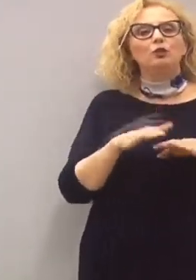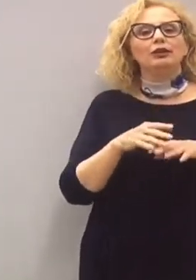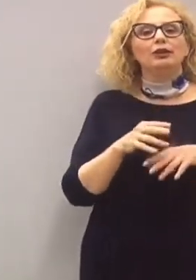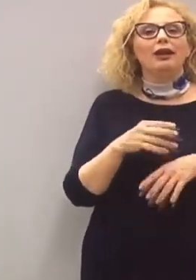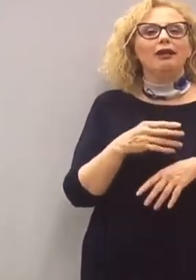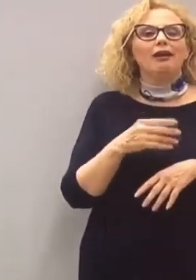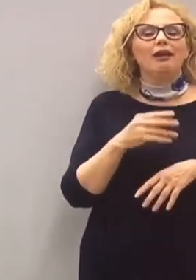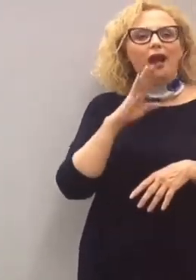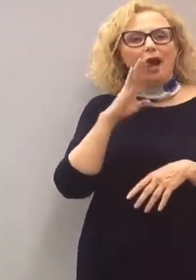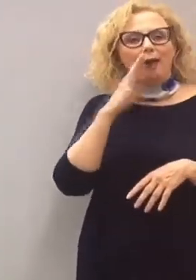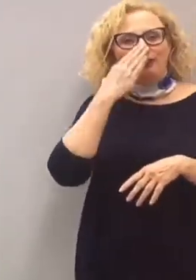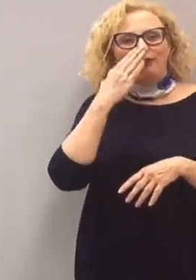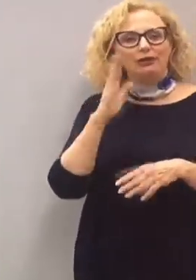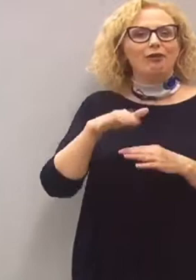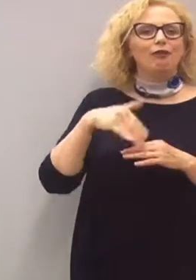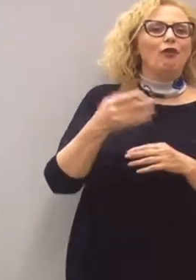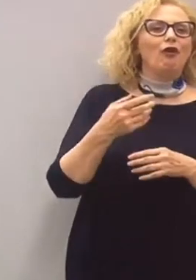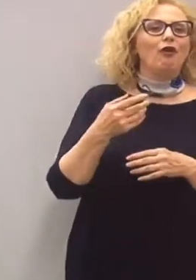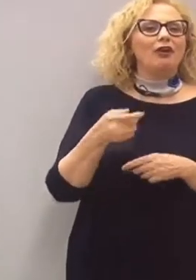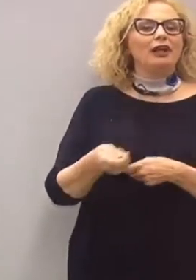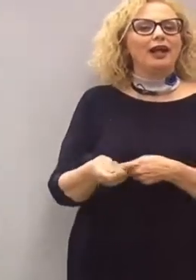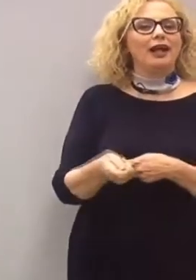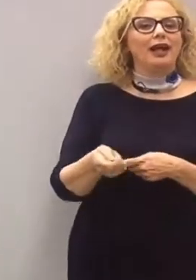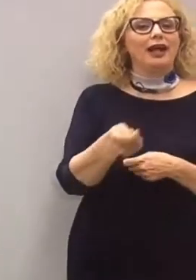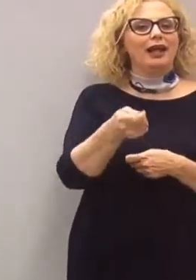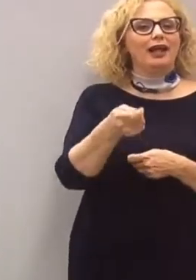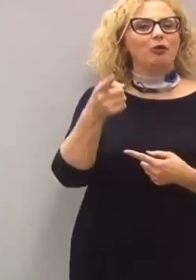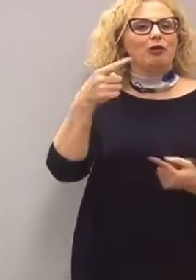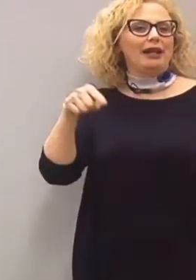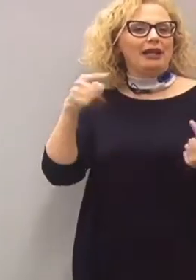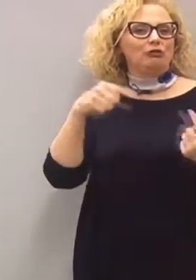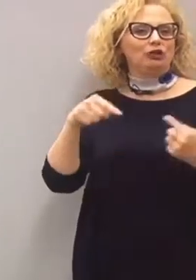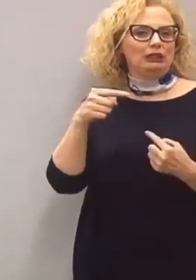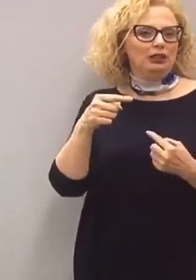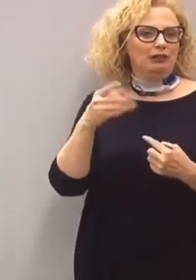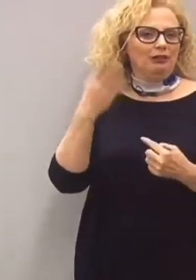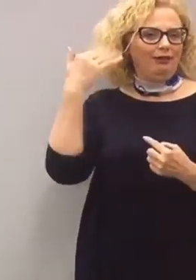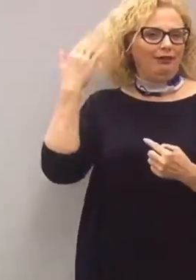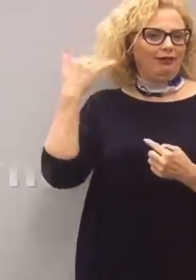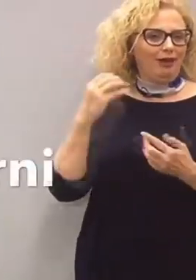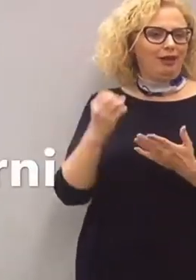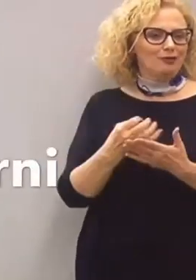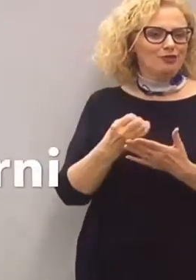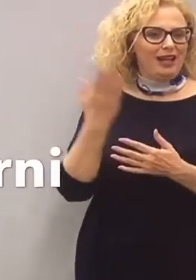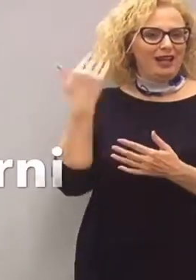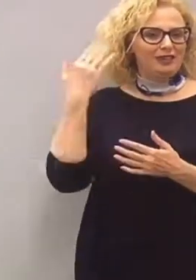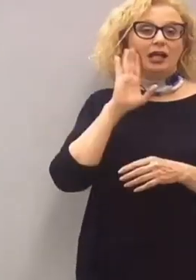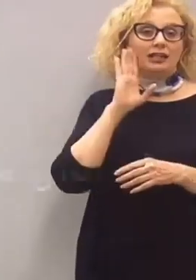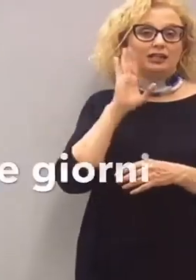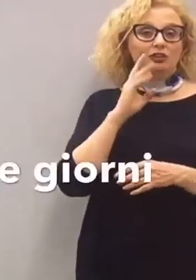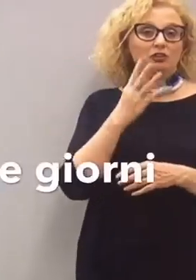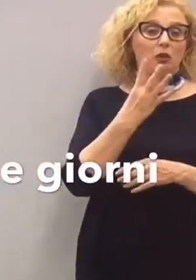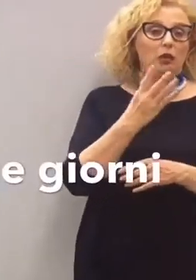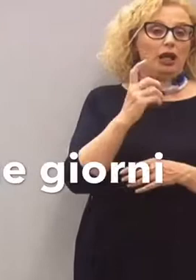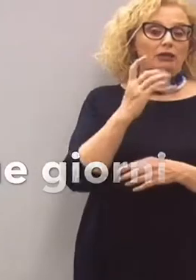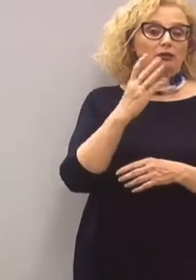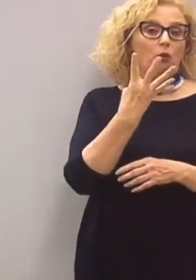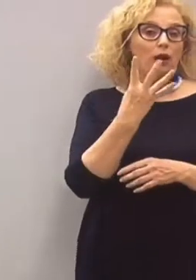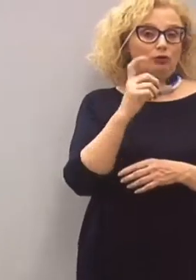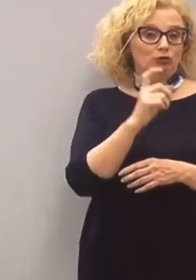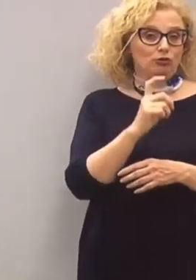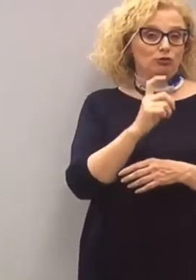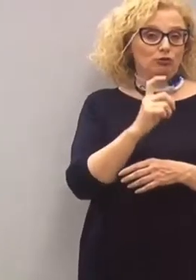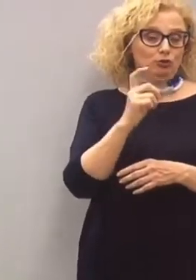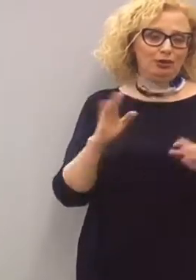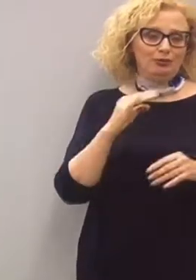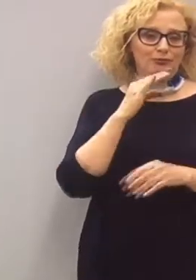il cane per riuscire di casa, per andare a farsi un giro come in qualche modo, in qualche caso fu nel primo Covid e dopodiché dico due o quattro o cinque giorni.